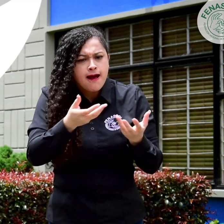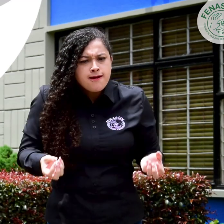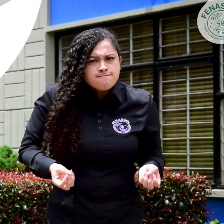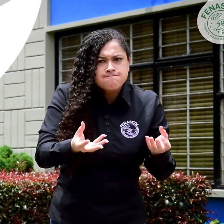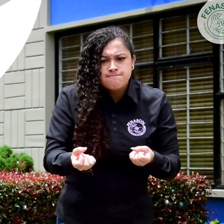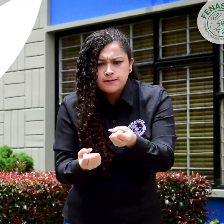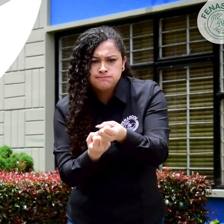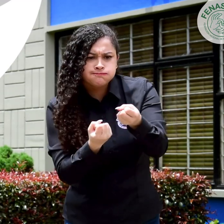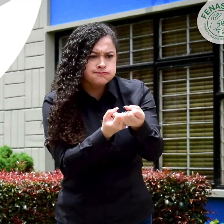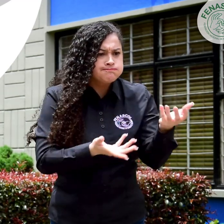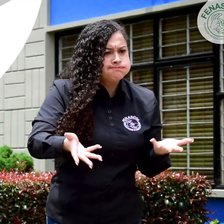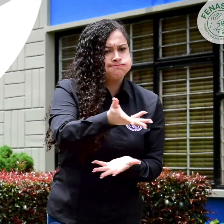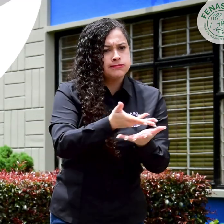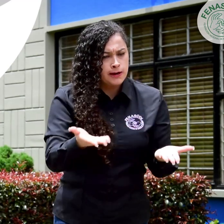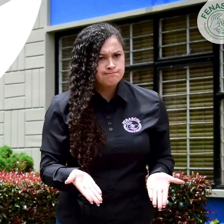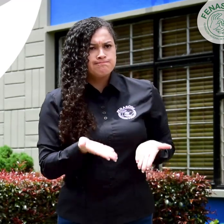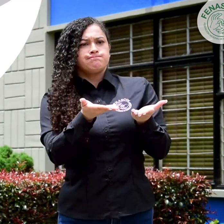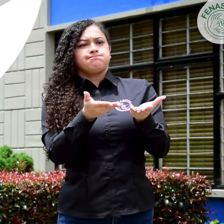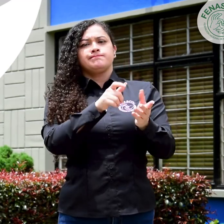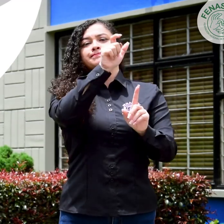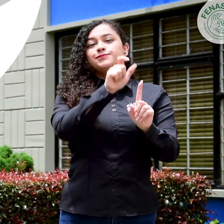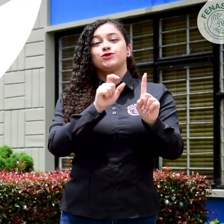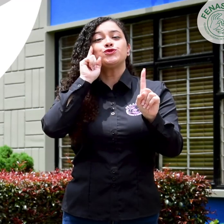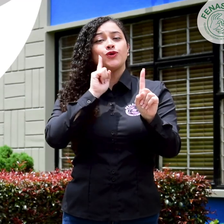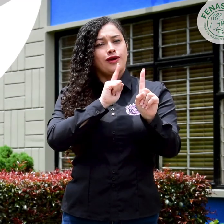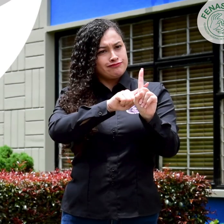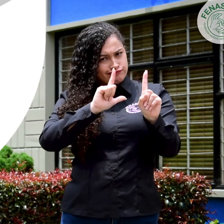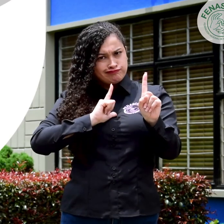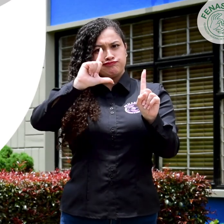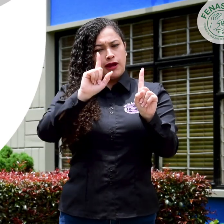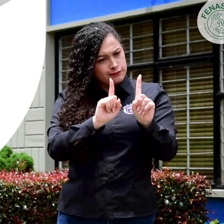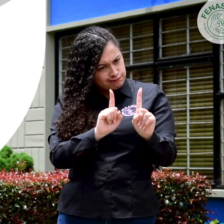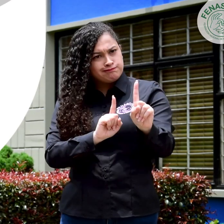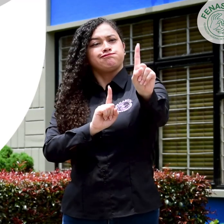puedan secundar y aportar respaldando el liderazgo de las personas sordas.